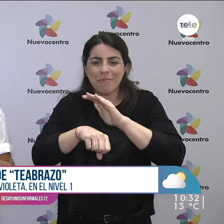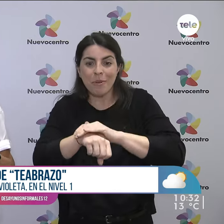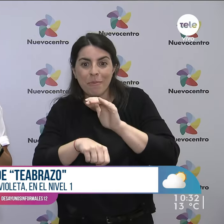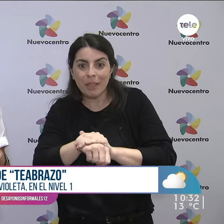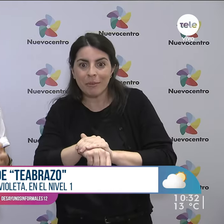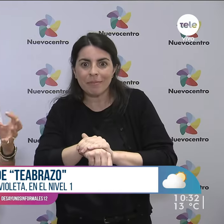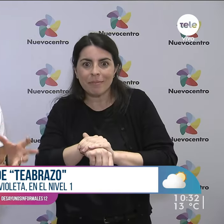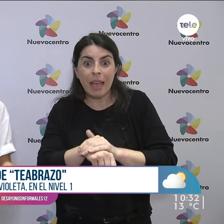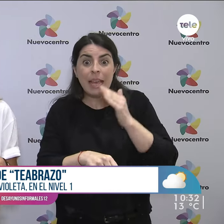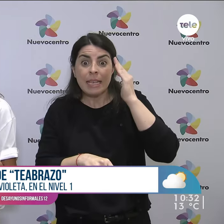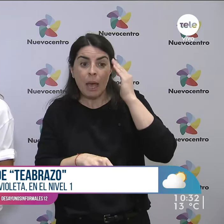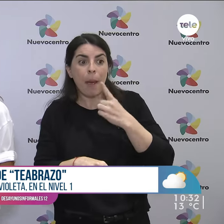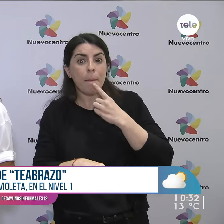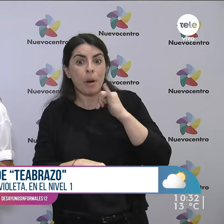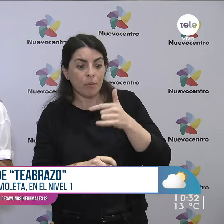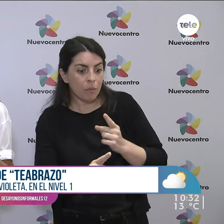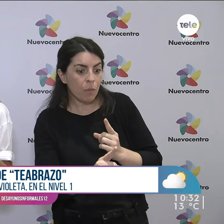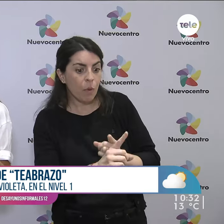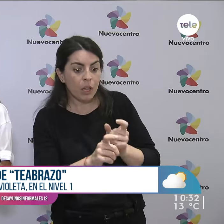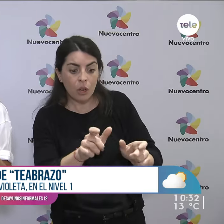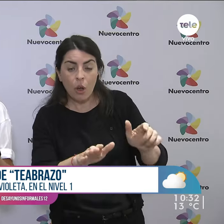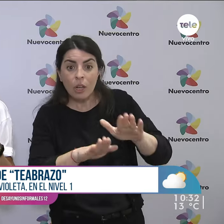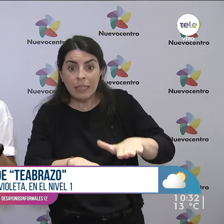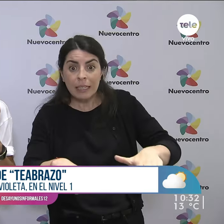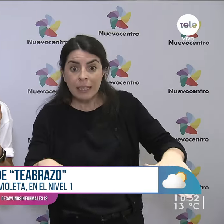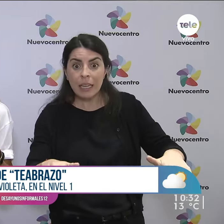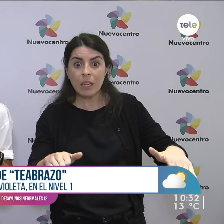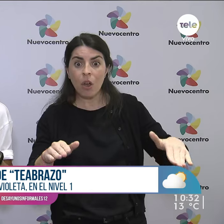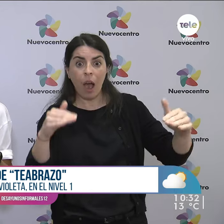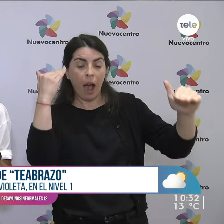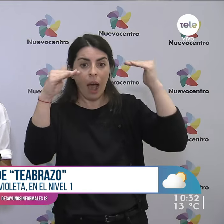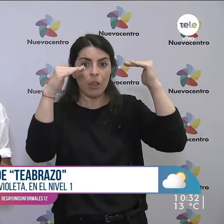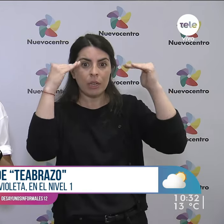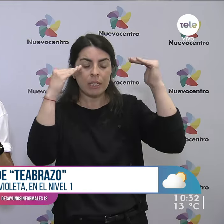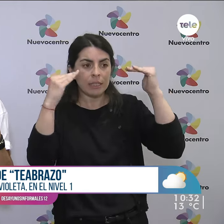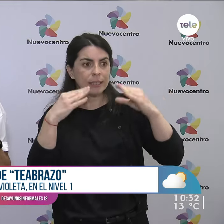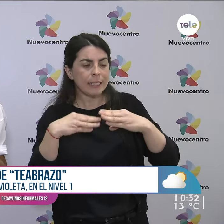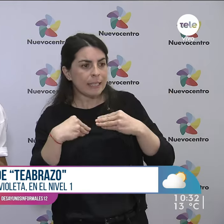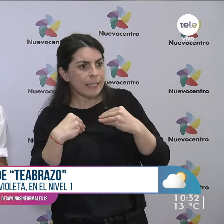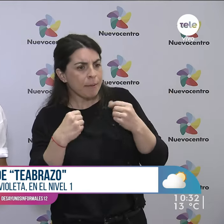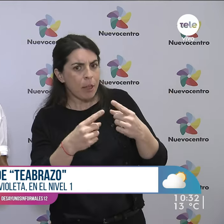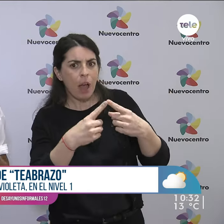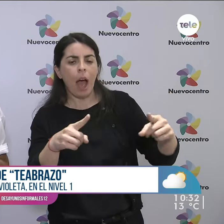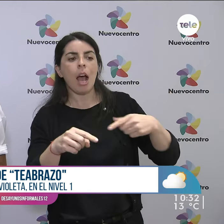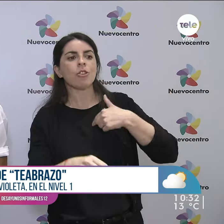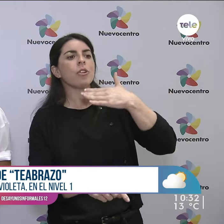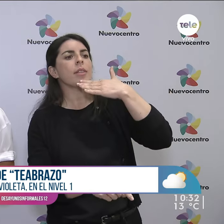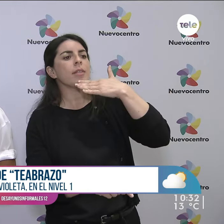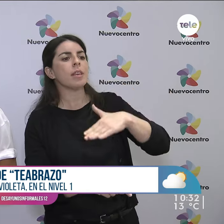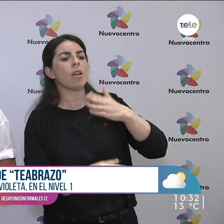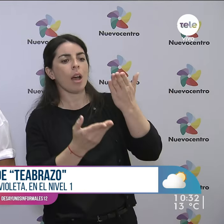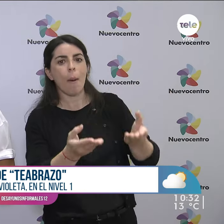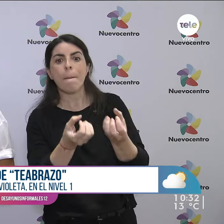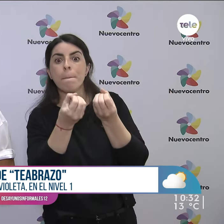que cuando a un niño, a adolescente, a una persona puede estar reaccionando de forma distinta, entender cuáles son los motivos